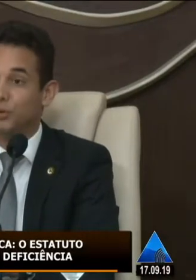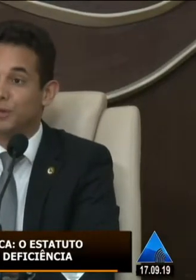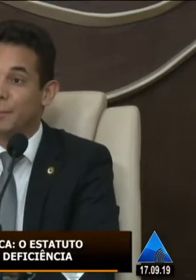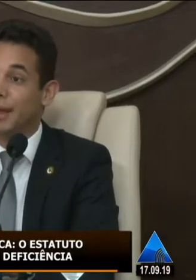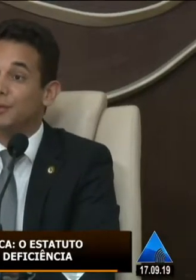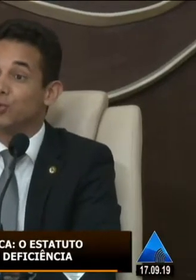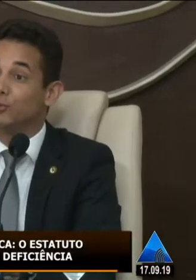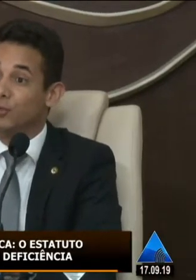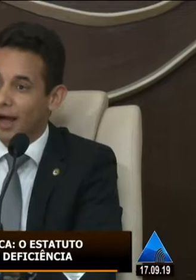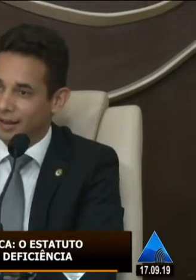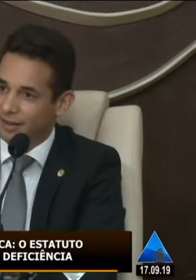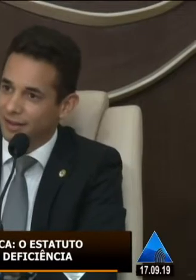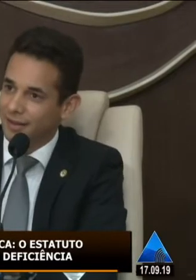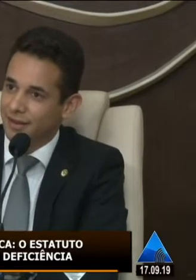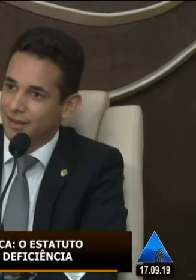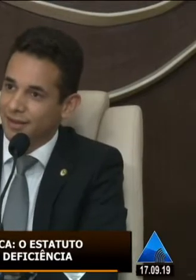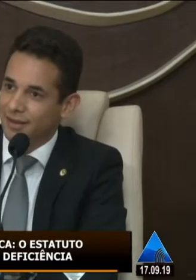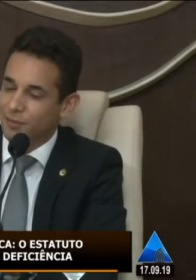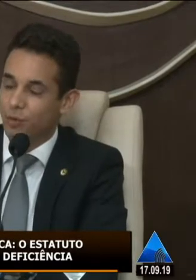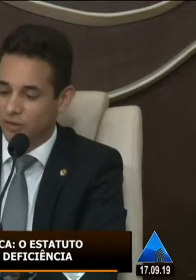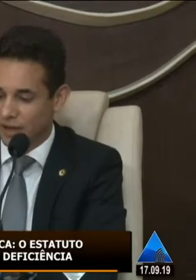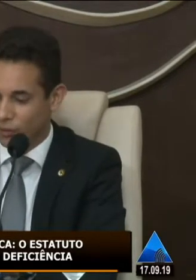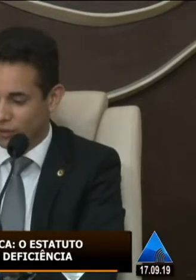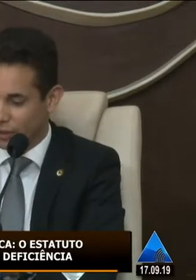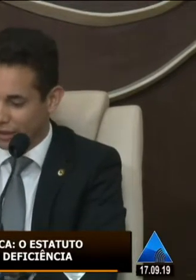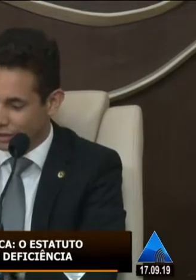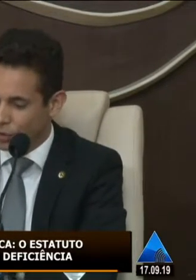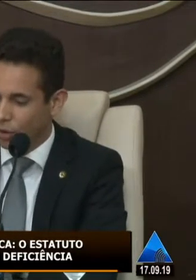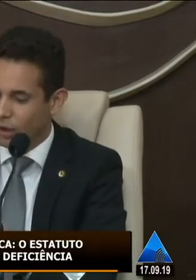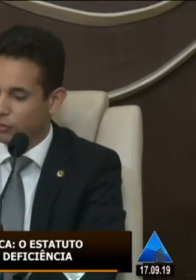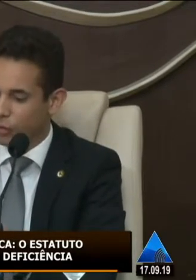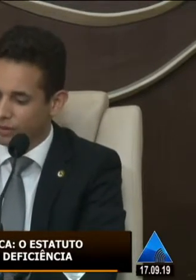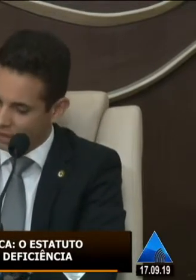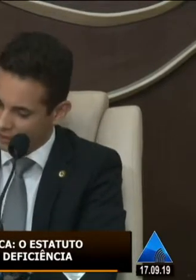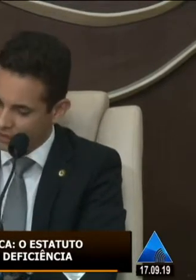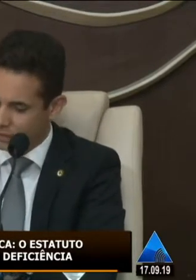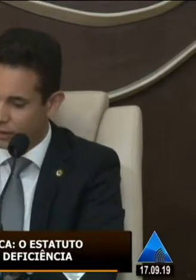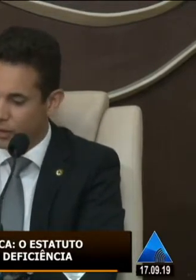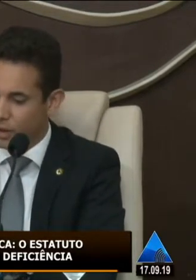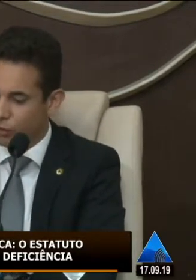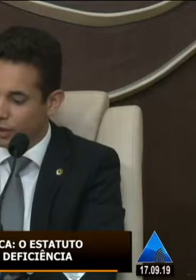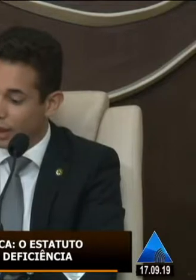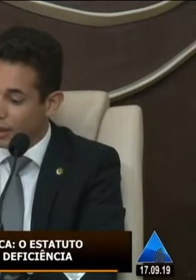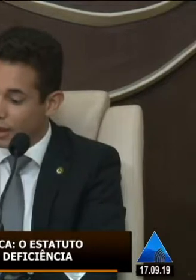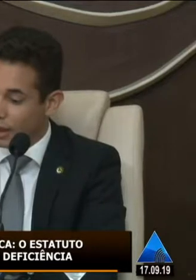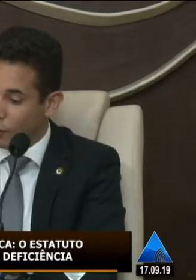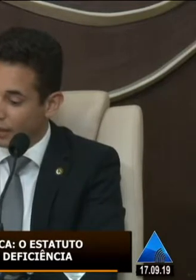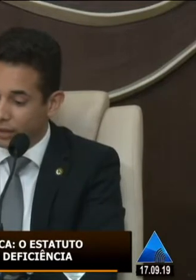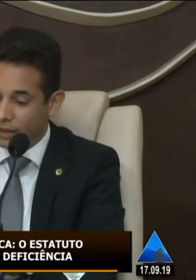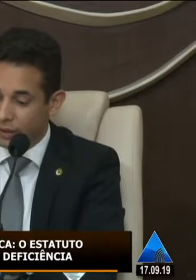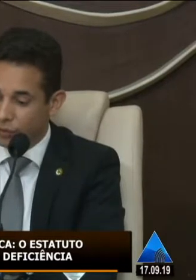oportunizar para que todos falem a importância cada um que está aqui que colocar o seu nome a agradece aqui posso falar